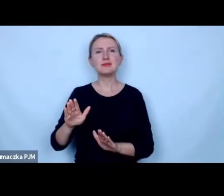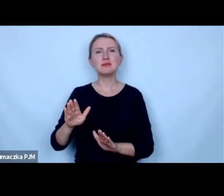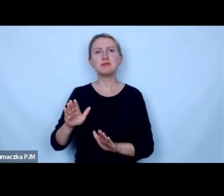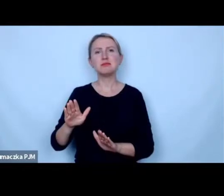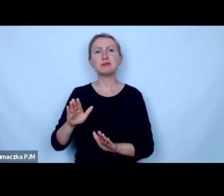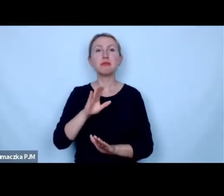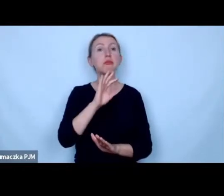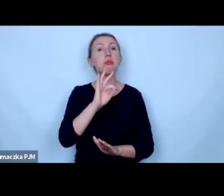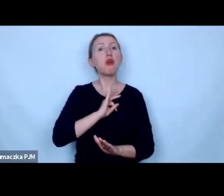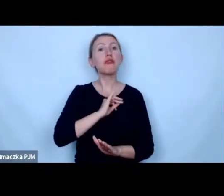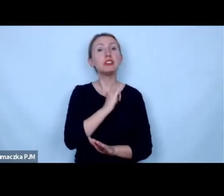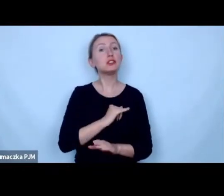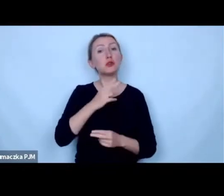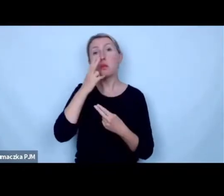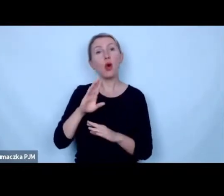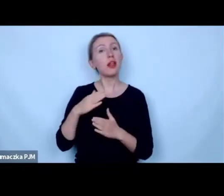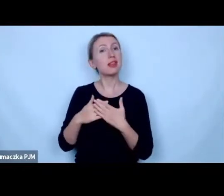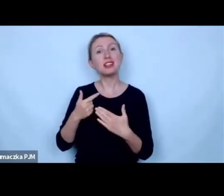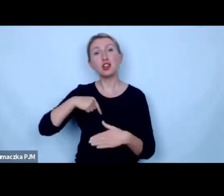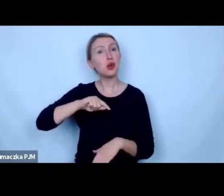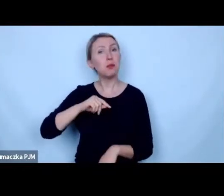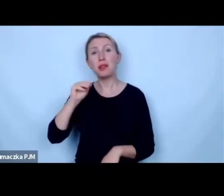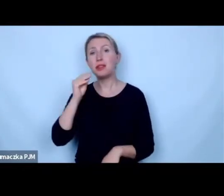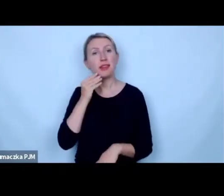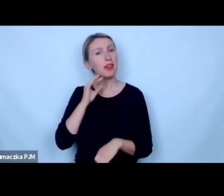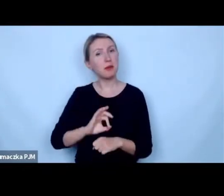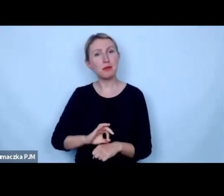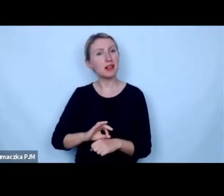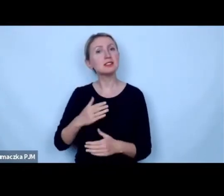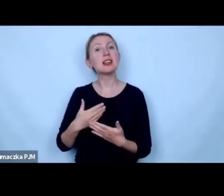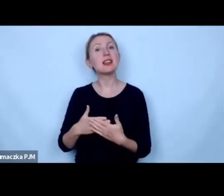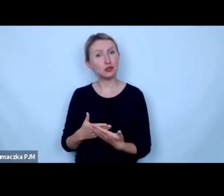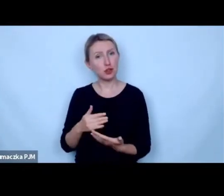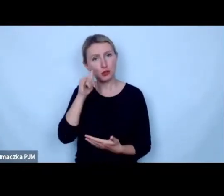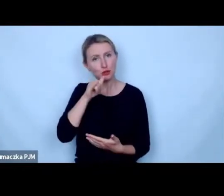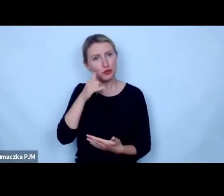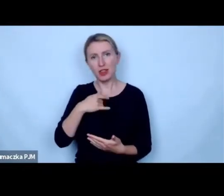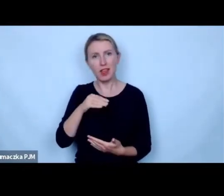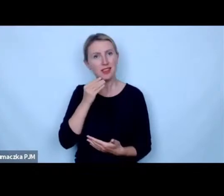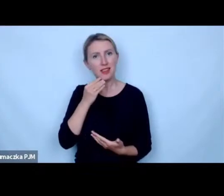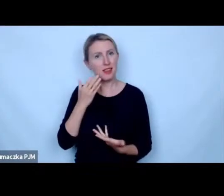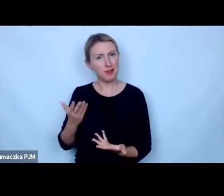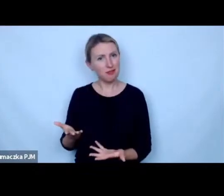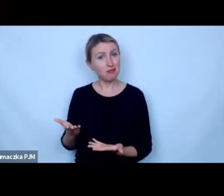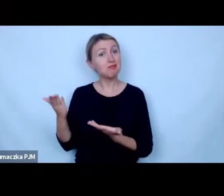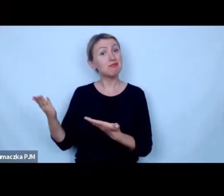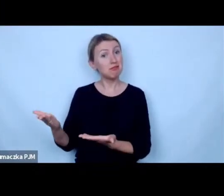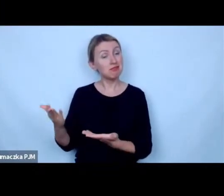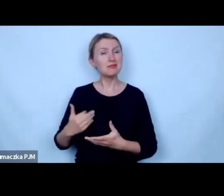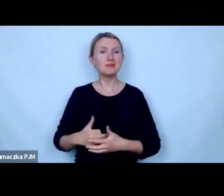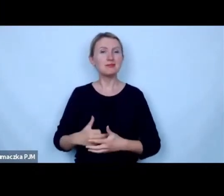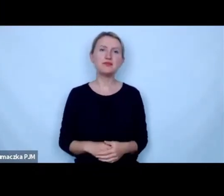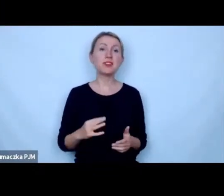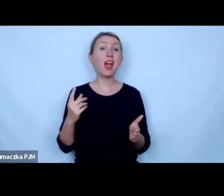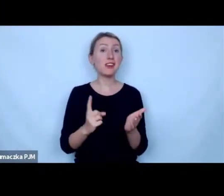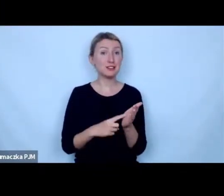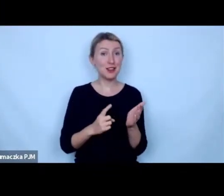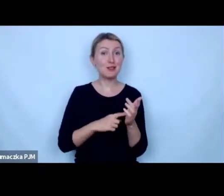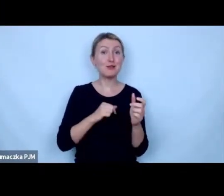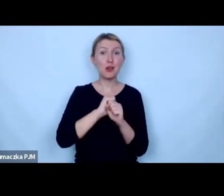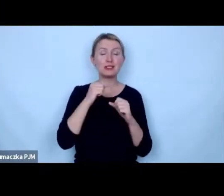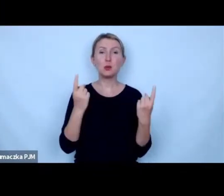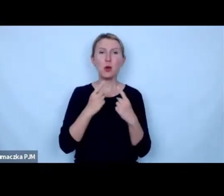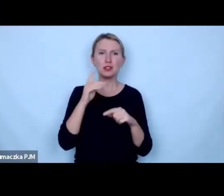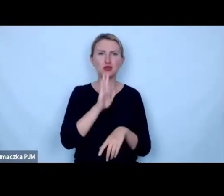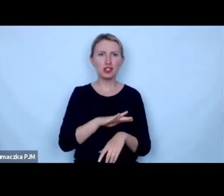swojemu dziecku dlaczego dlaczego nie jedzą nie jedzą świn i często się też zdarza że